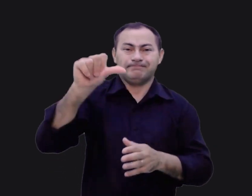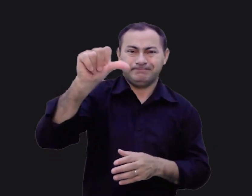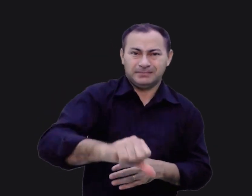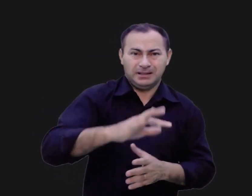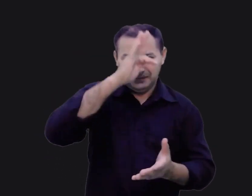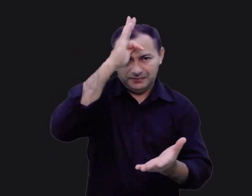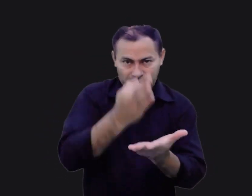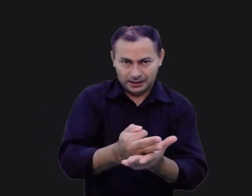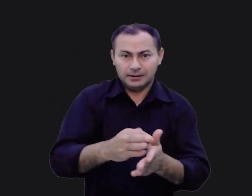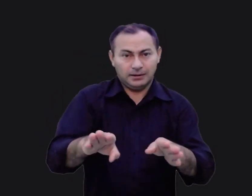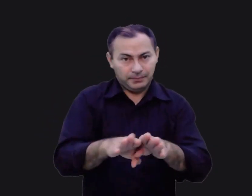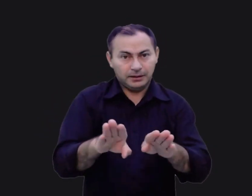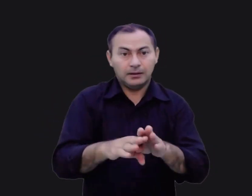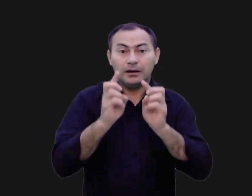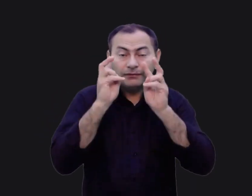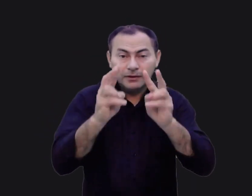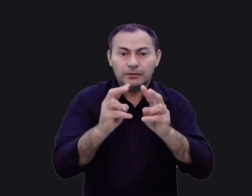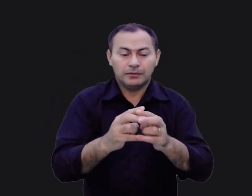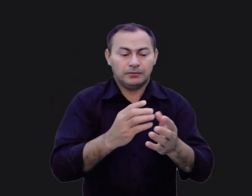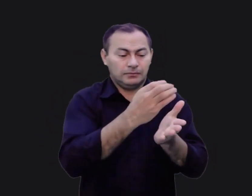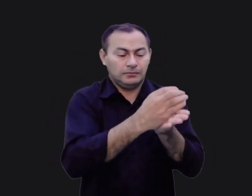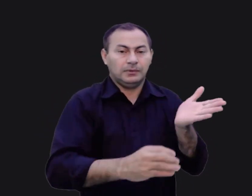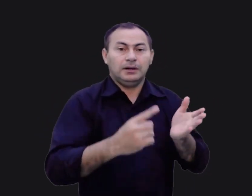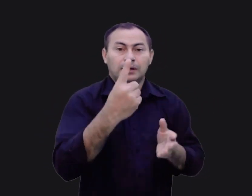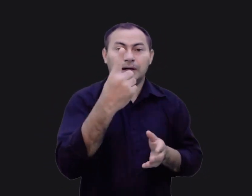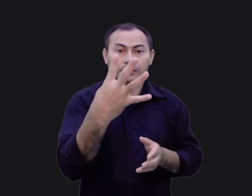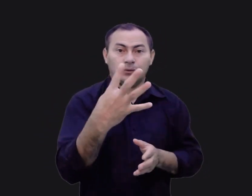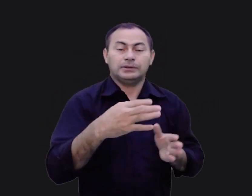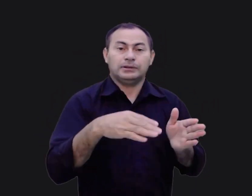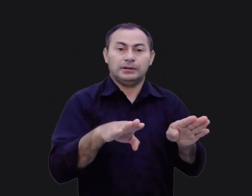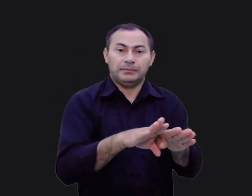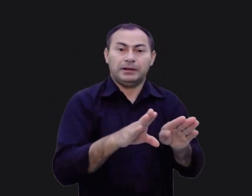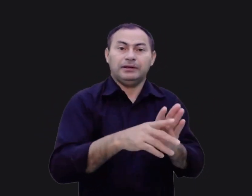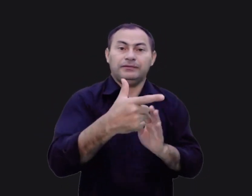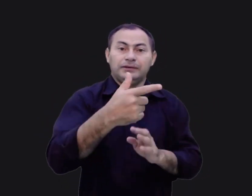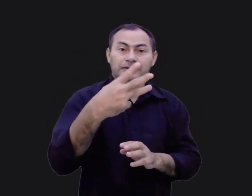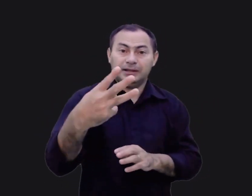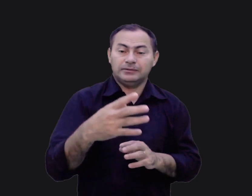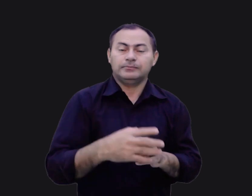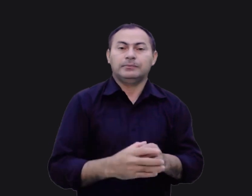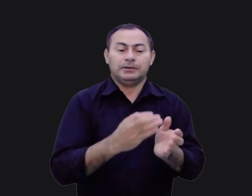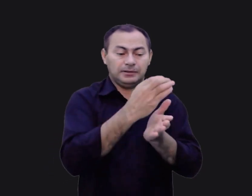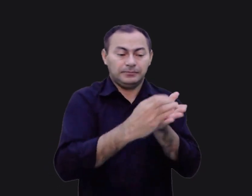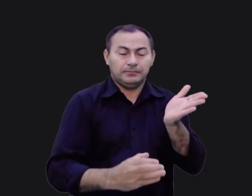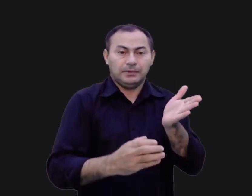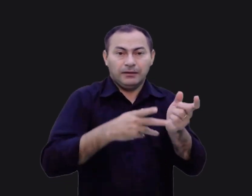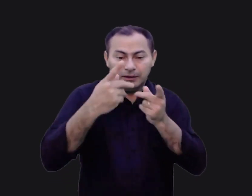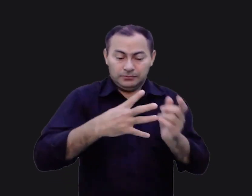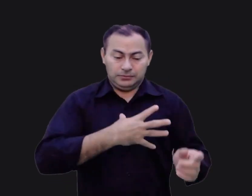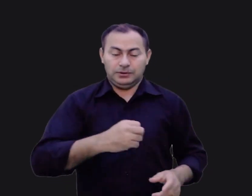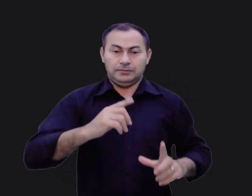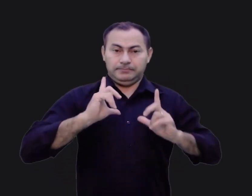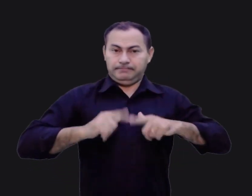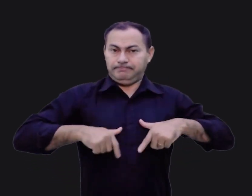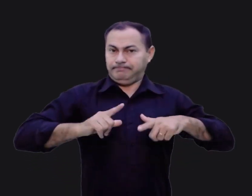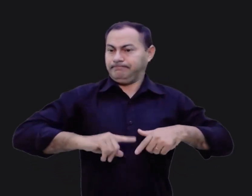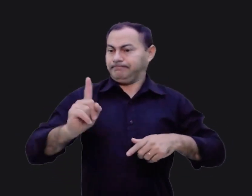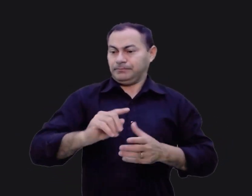negativa de fé. Nós vemos isso entre os capítulos 14 e 23. Esses capítulos contam que os filhos de Israel não